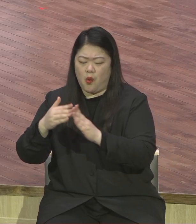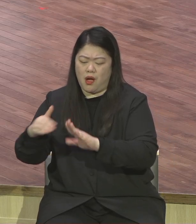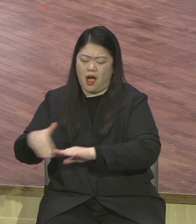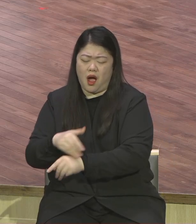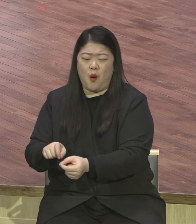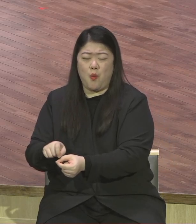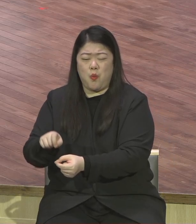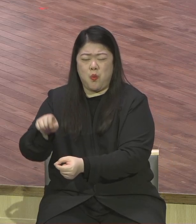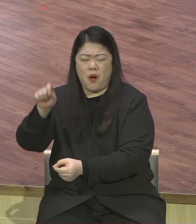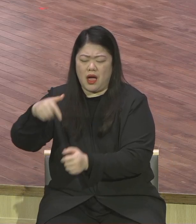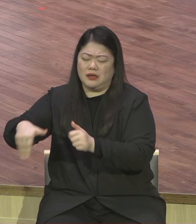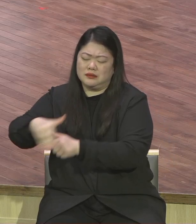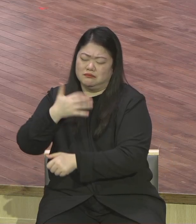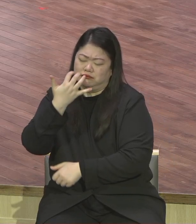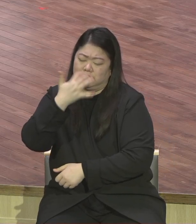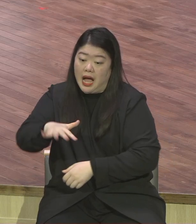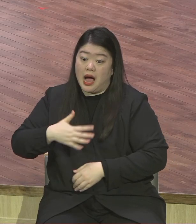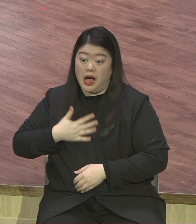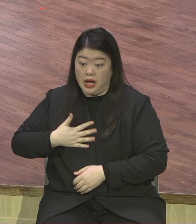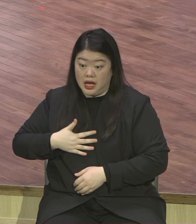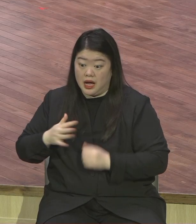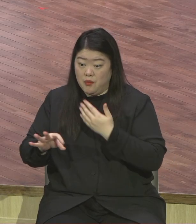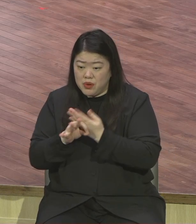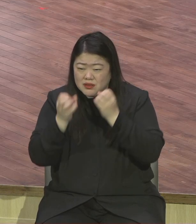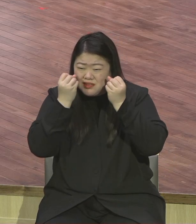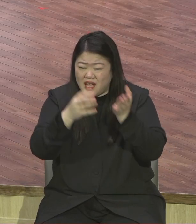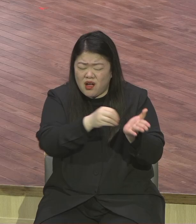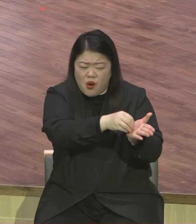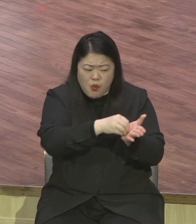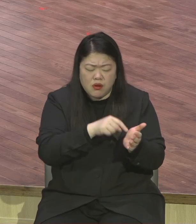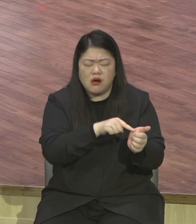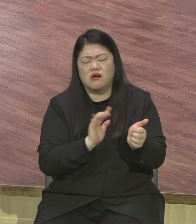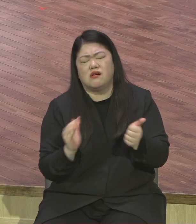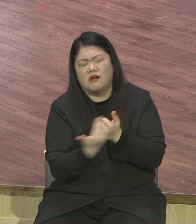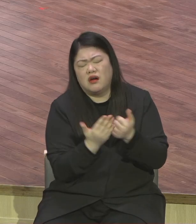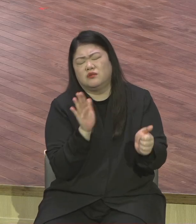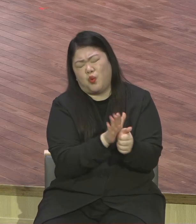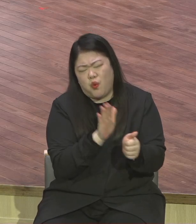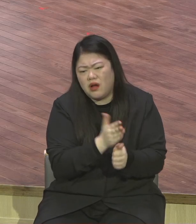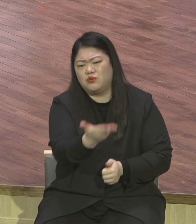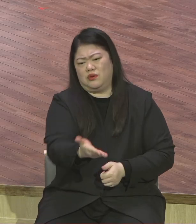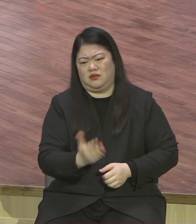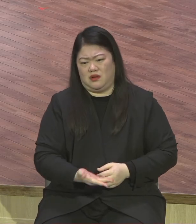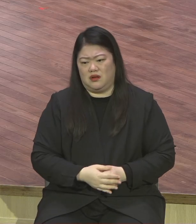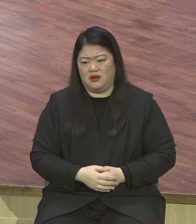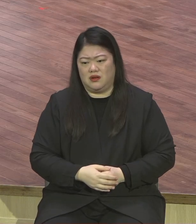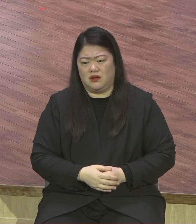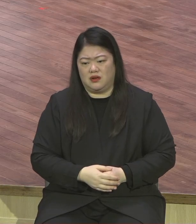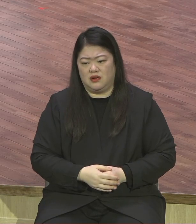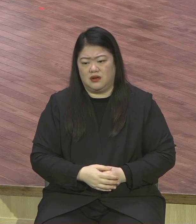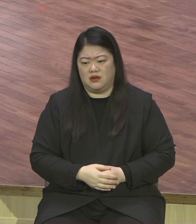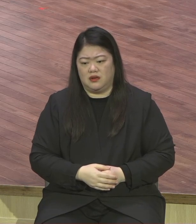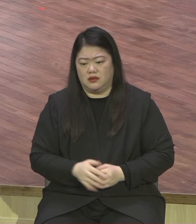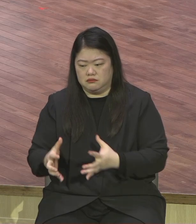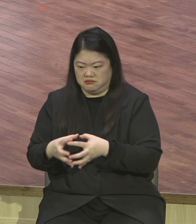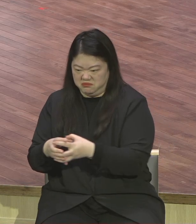품어야 돼요 품어야 돼요 사도 바울이 로마서 14장 1절에 믿음이